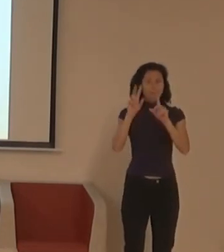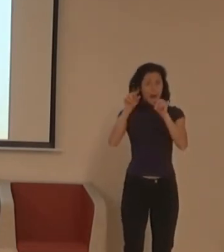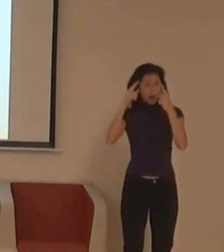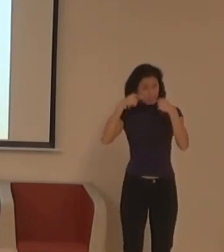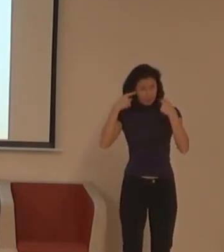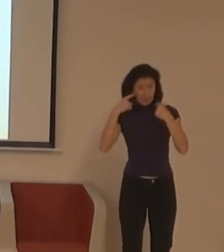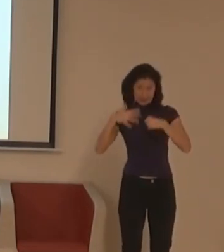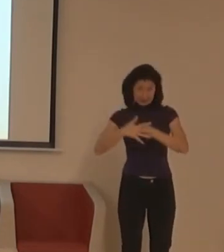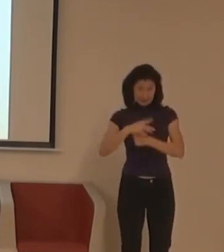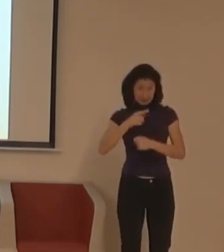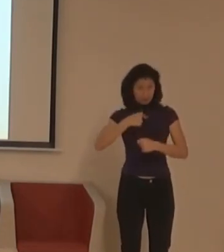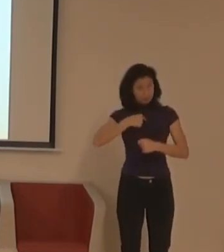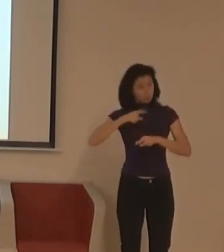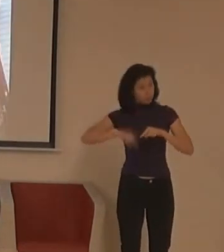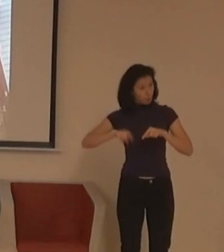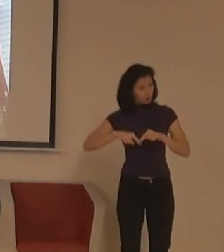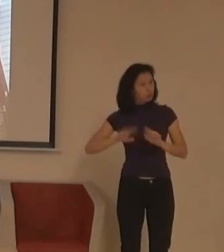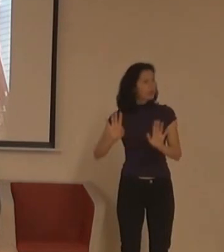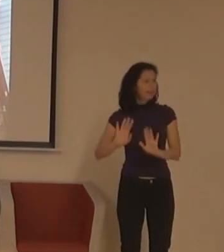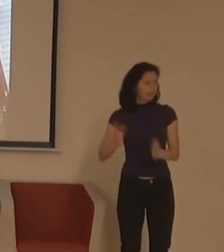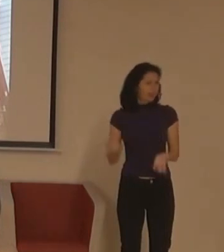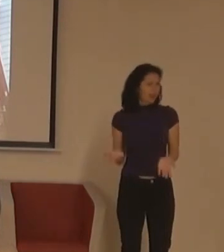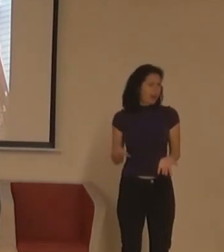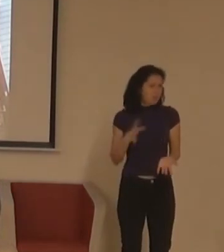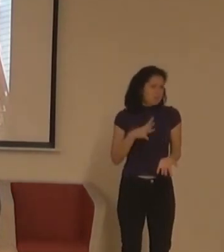zpřístupnit a neděláme to přístupně od začátku?